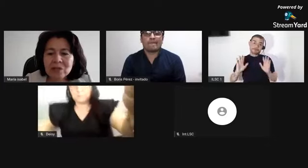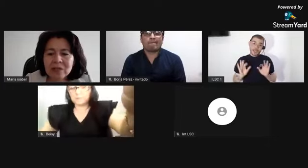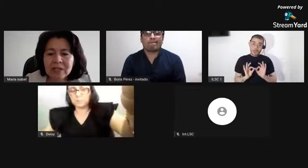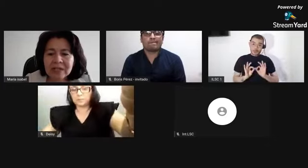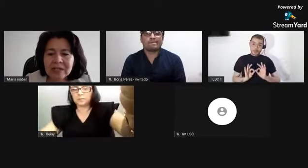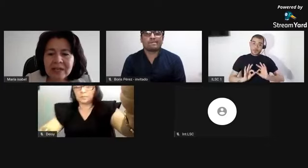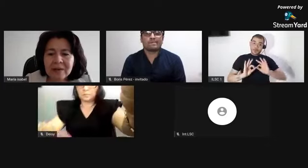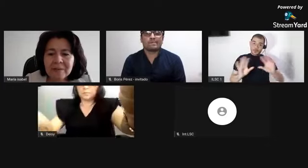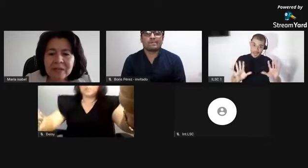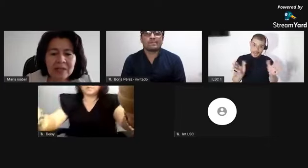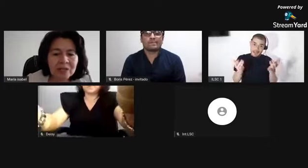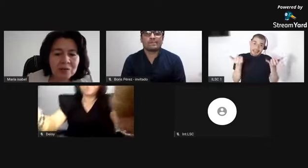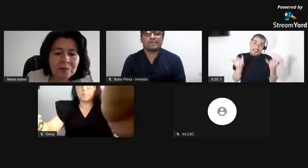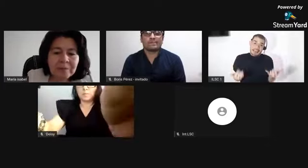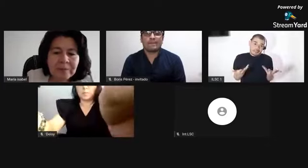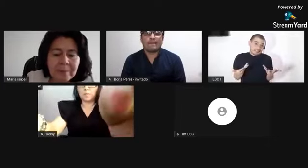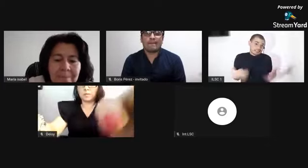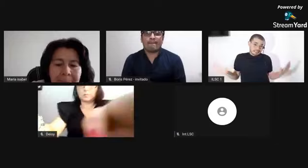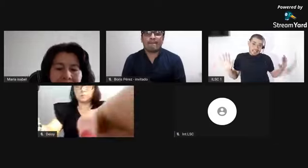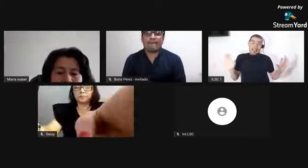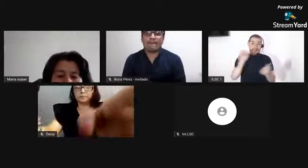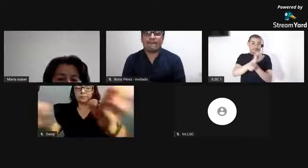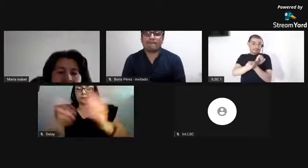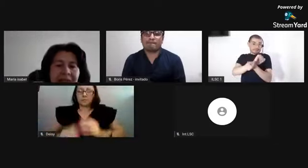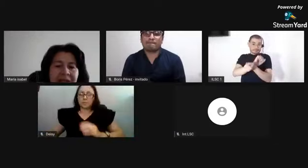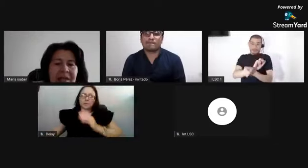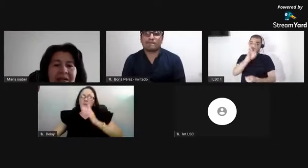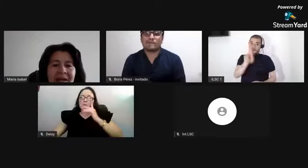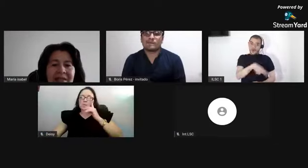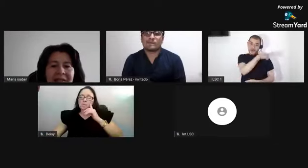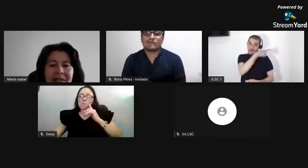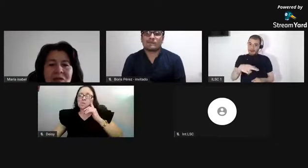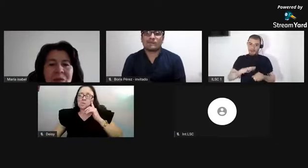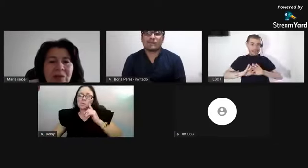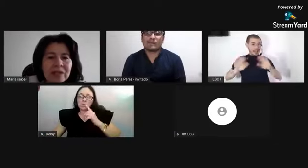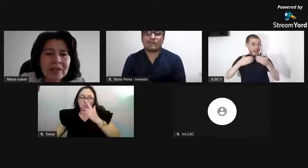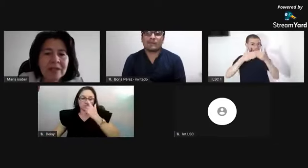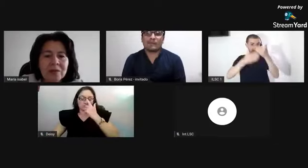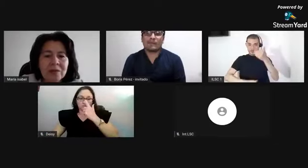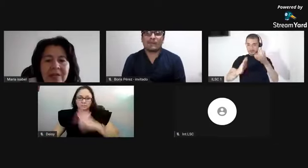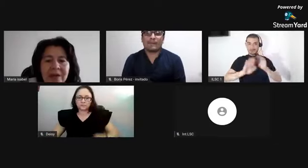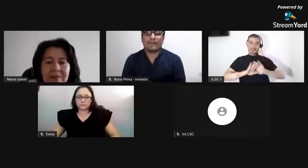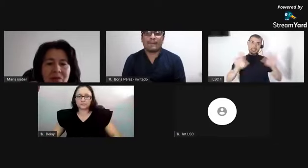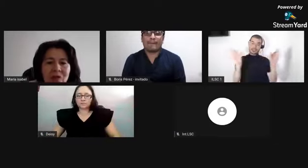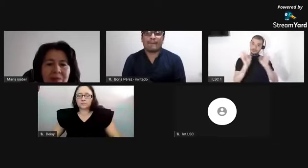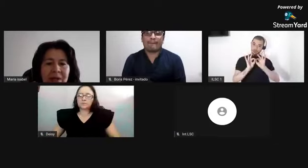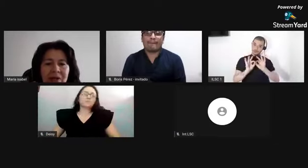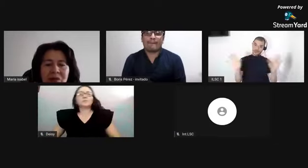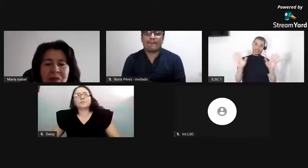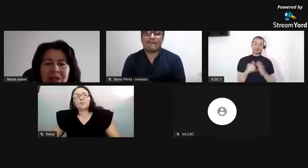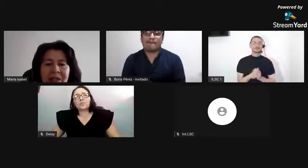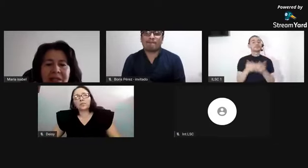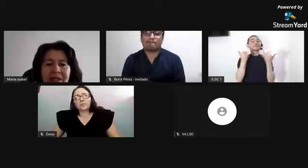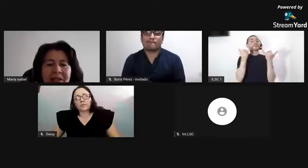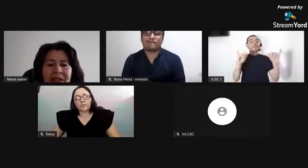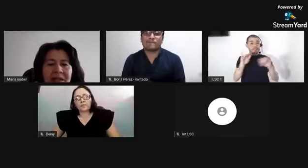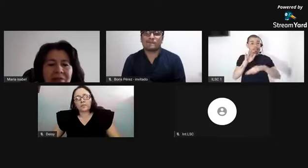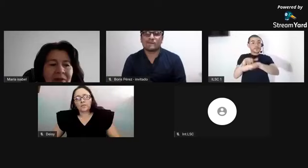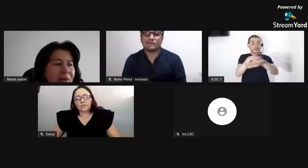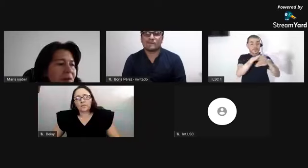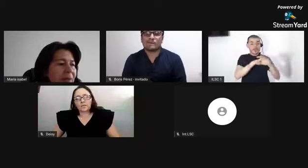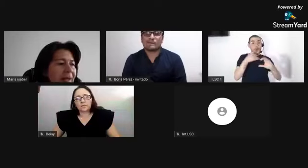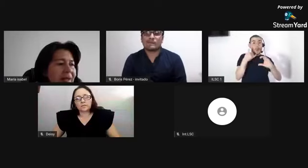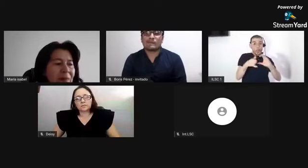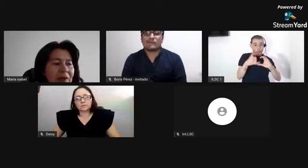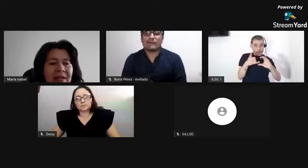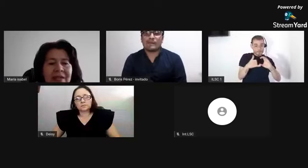personas que han pedido, ya compartí el enlace en el grupo de WhatsApp, ya lo comparto en